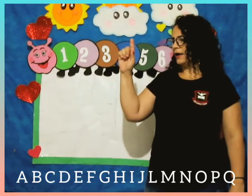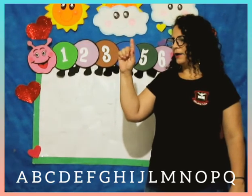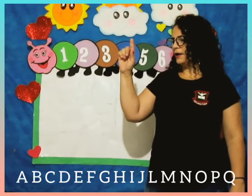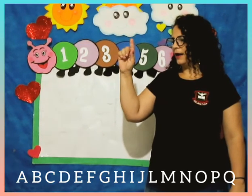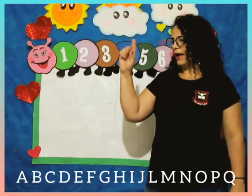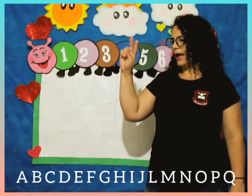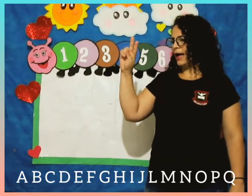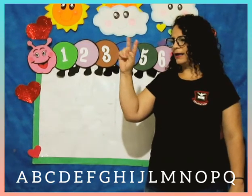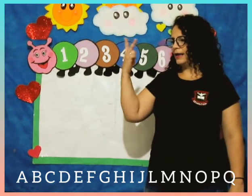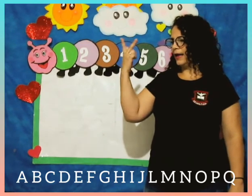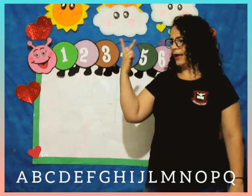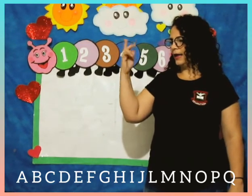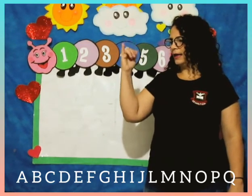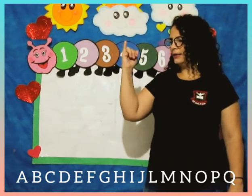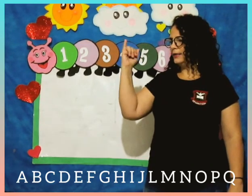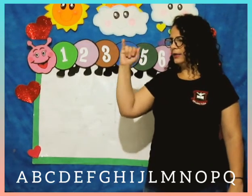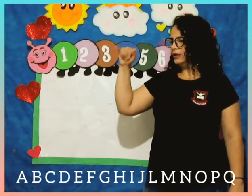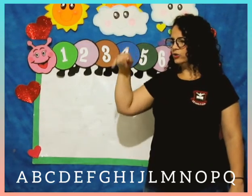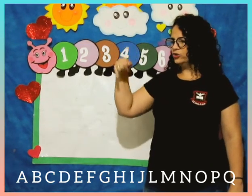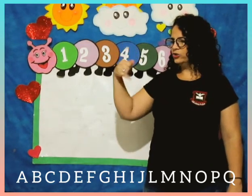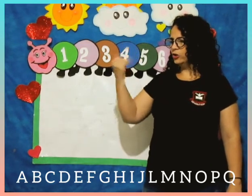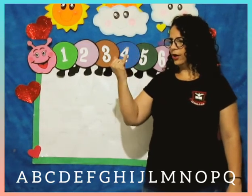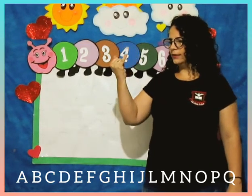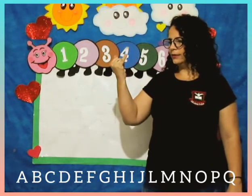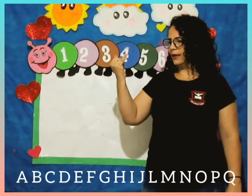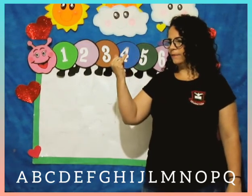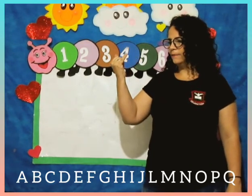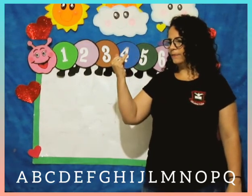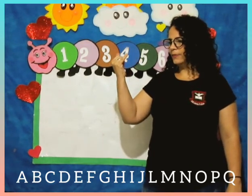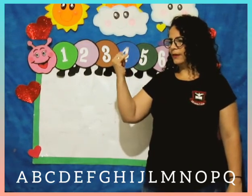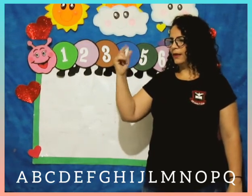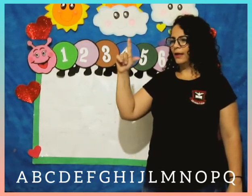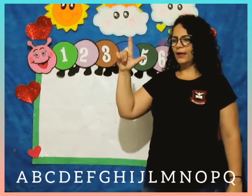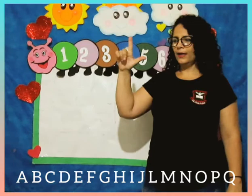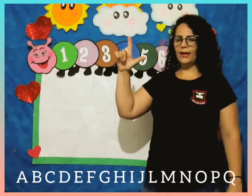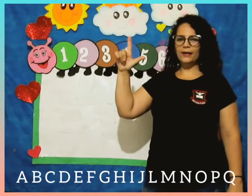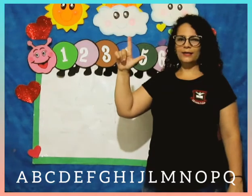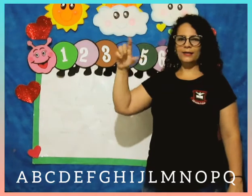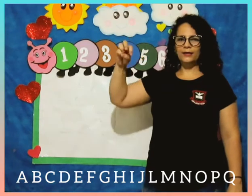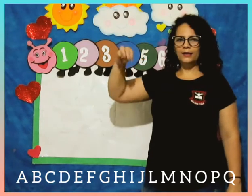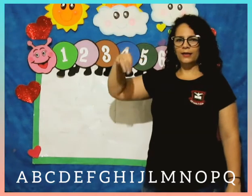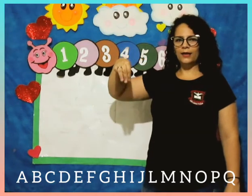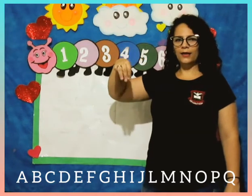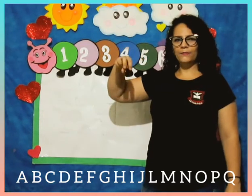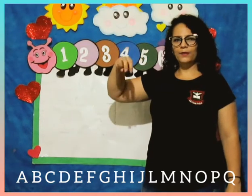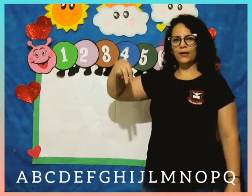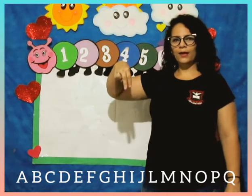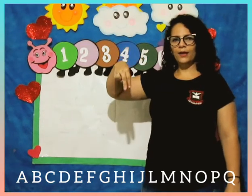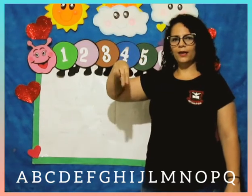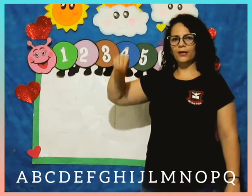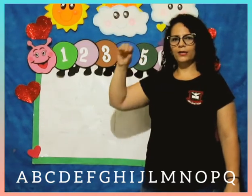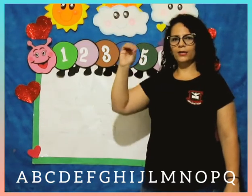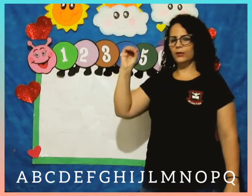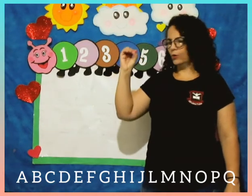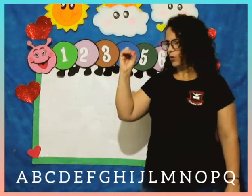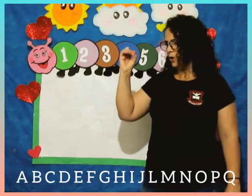H, I, J, L, M, N, O,